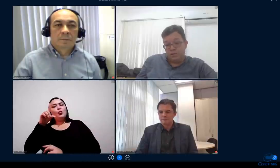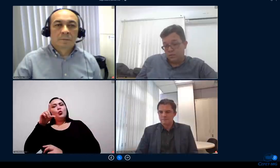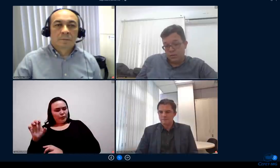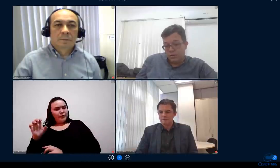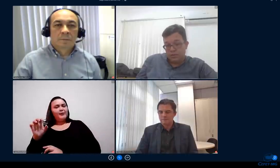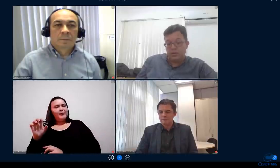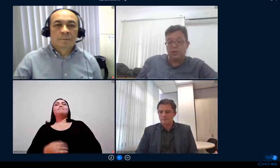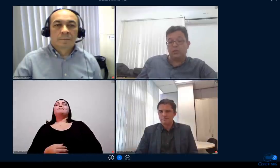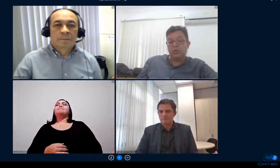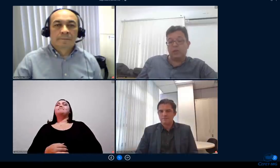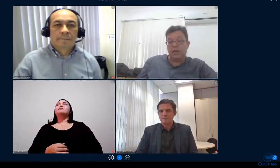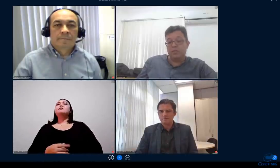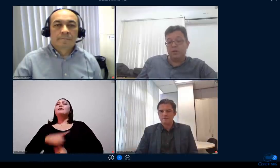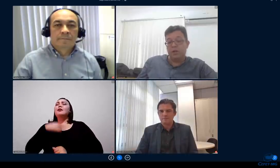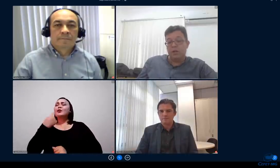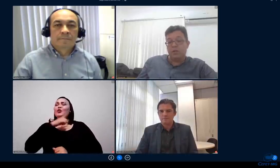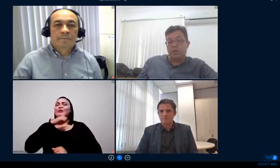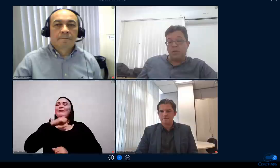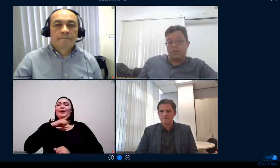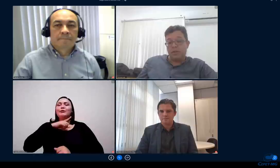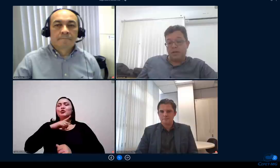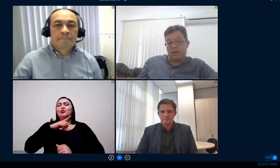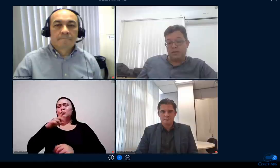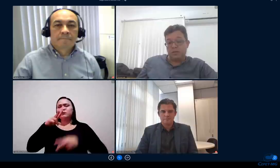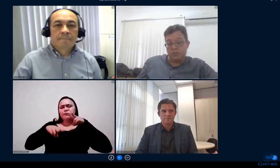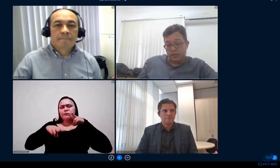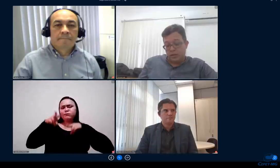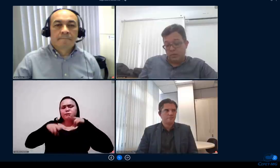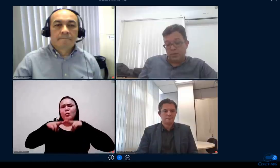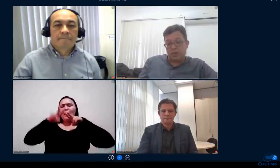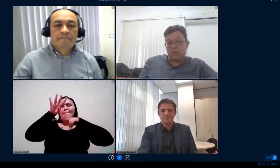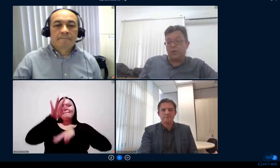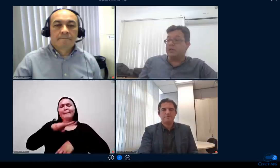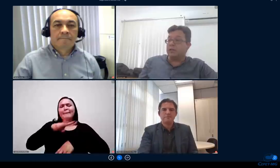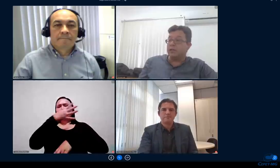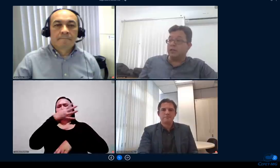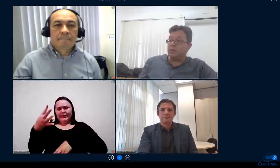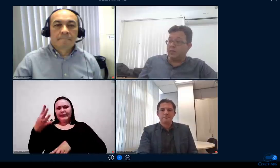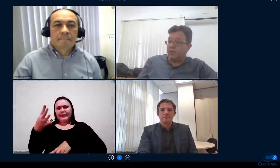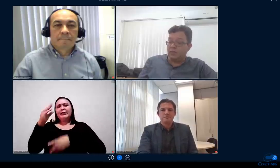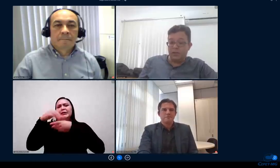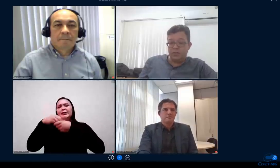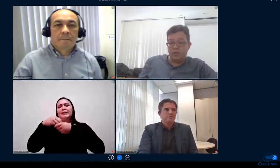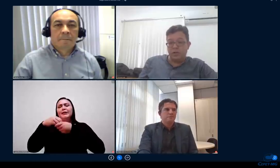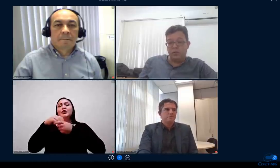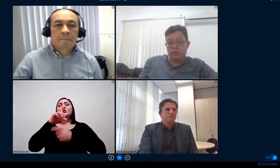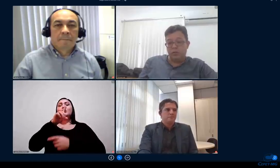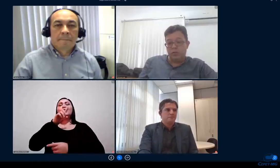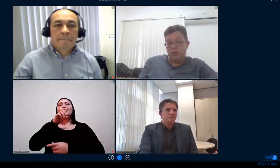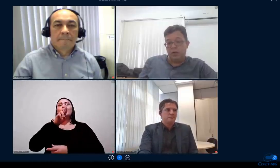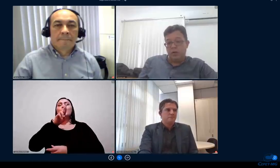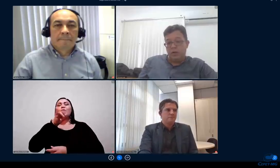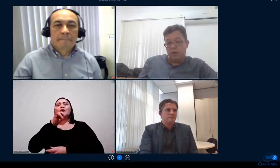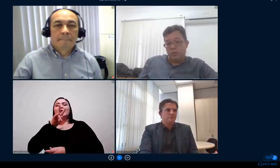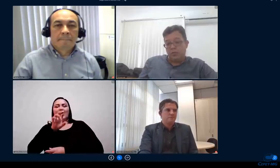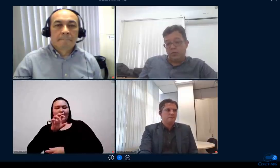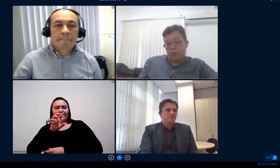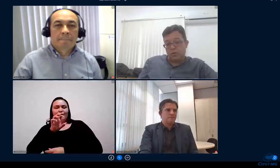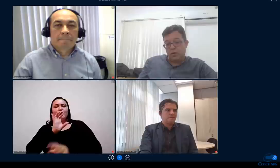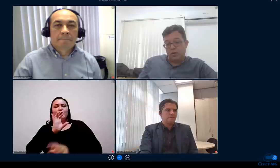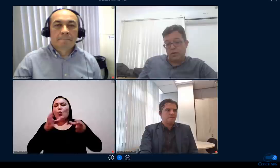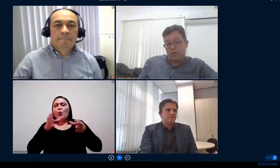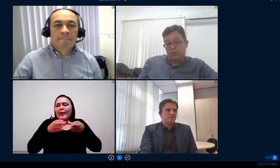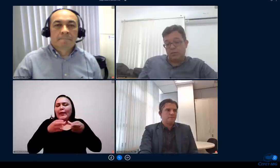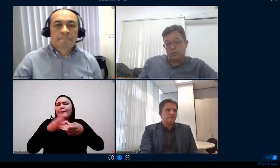planilhas simples no Drive compartilhadas com equipe pedagógica né os assistentes de alunos e que o